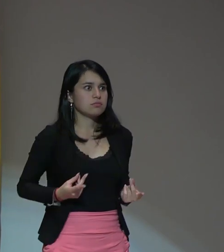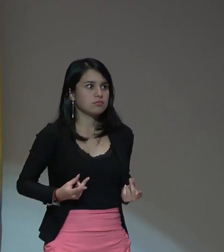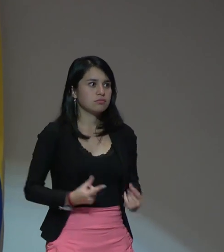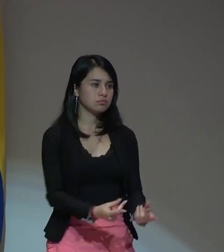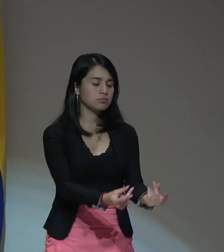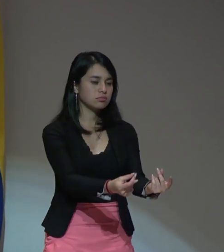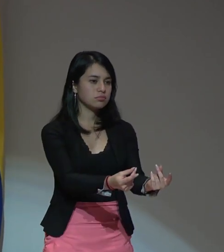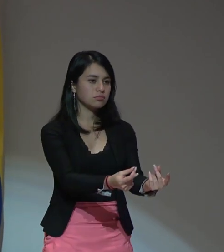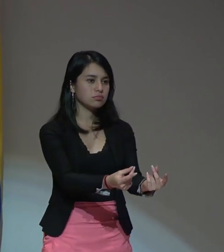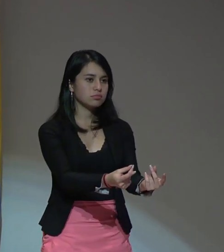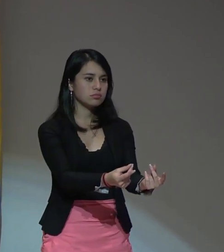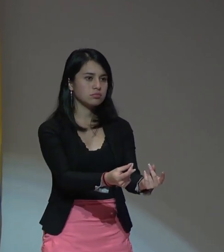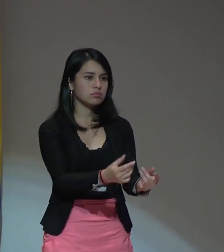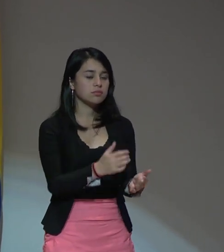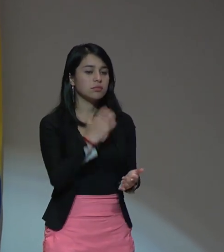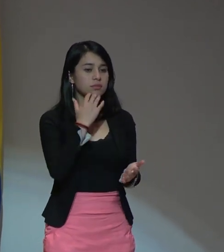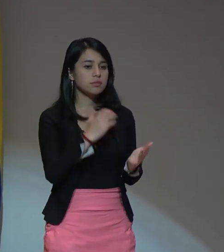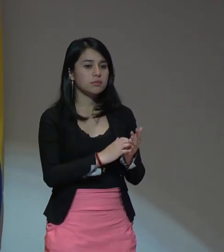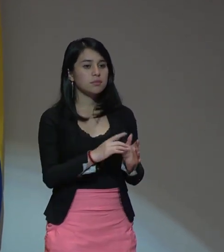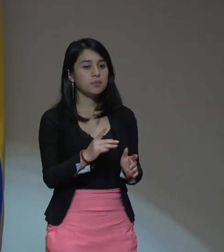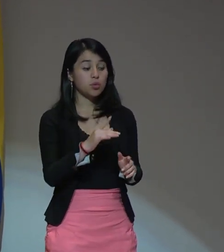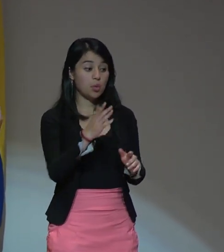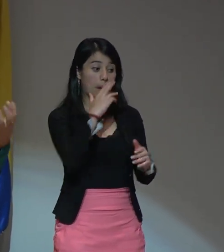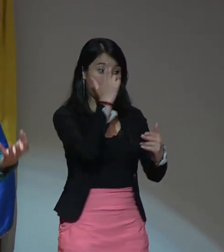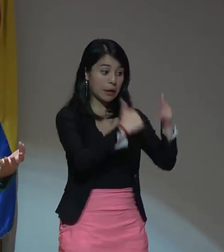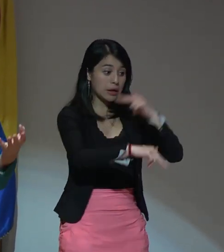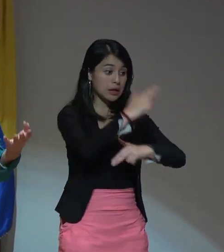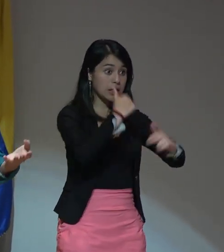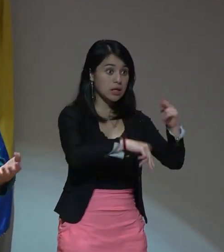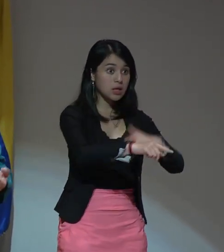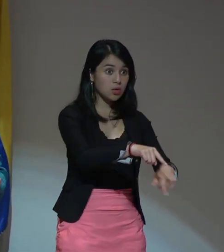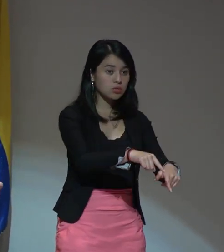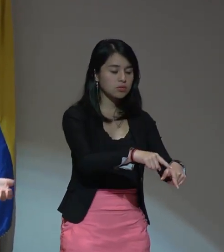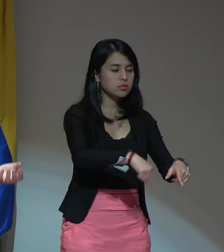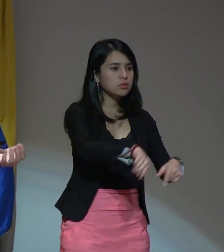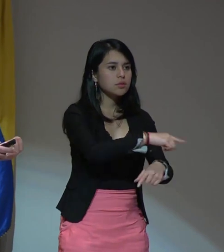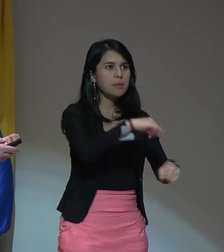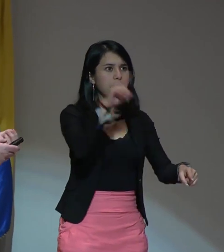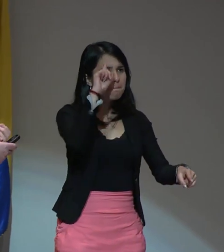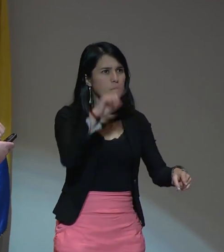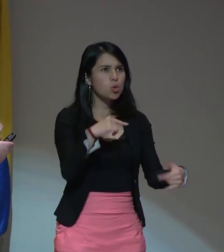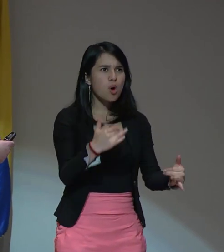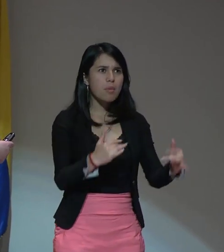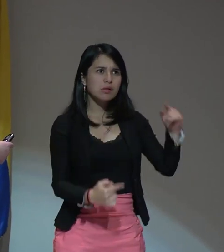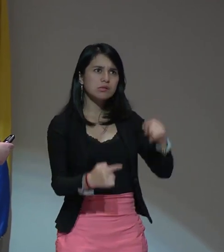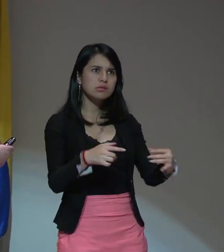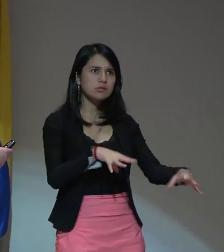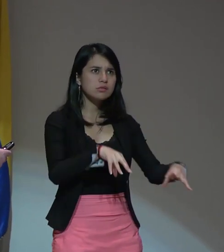que ya nuestros hijos no saben cómo participar.